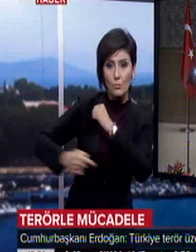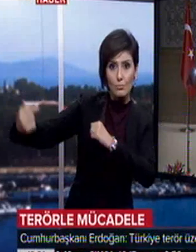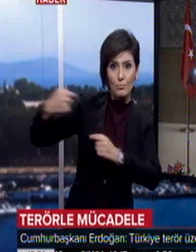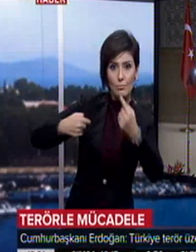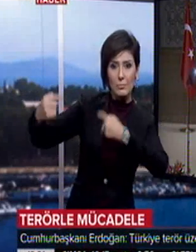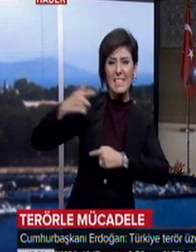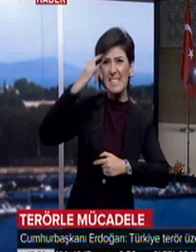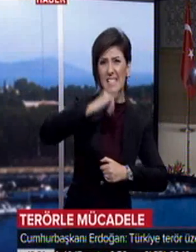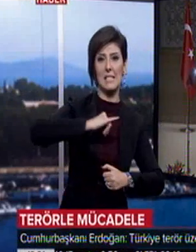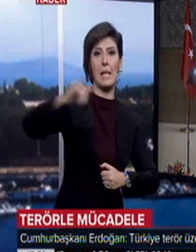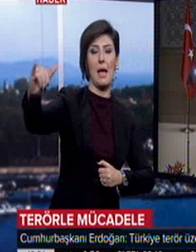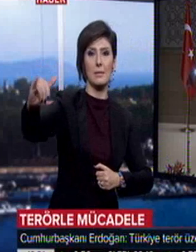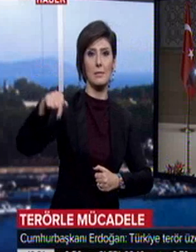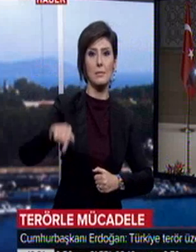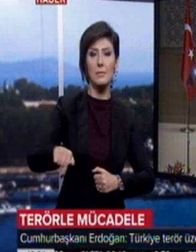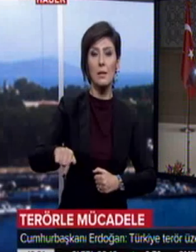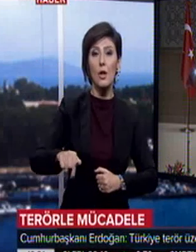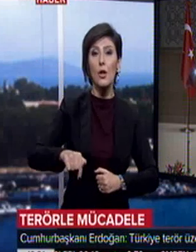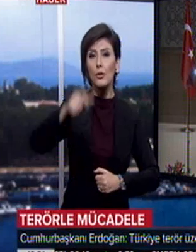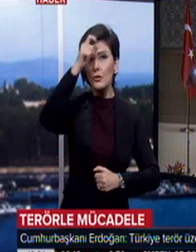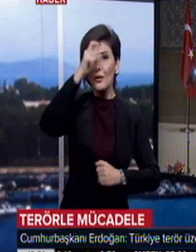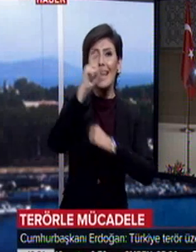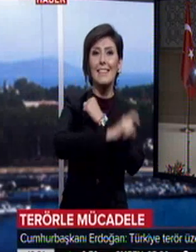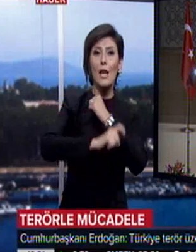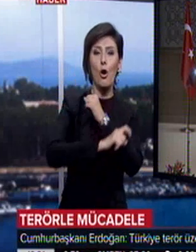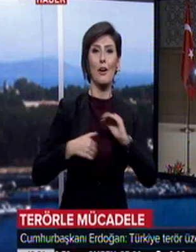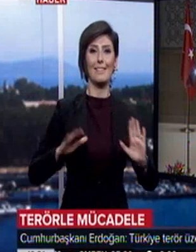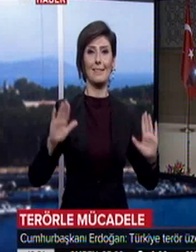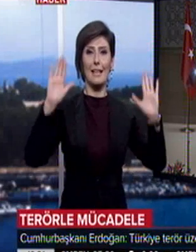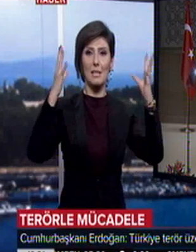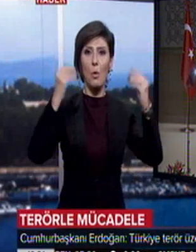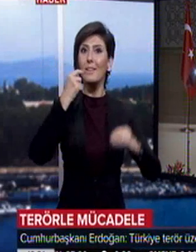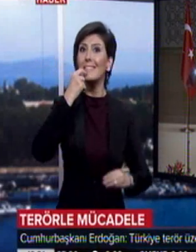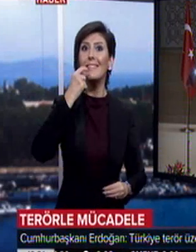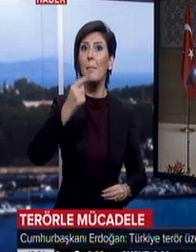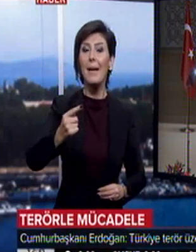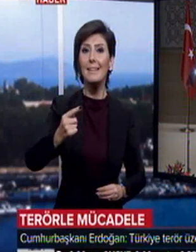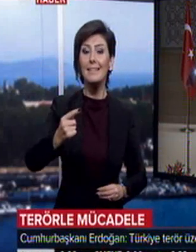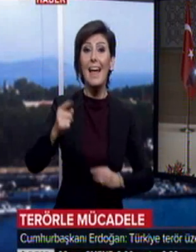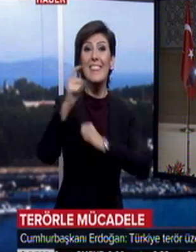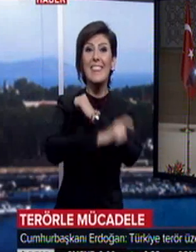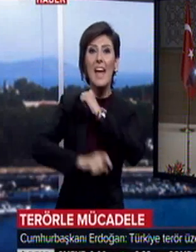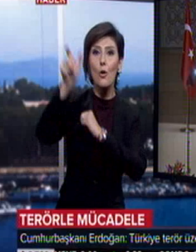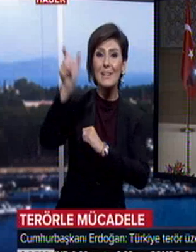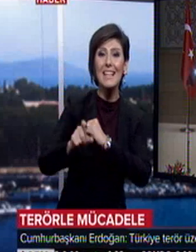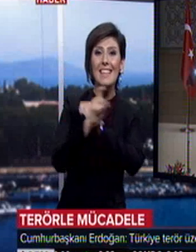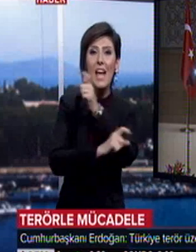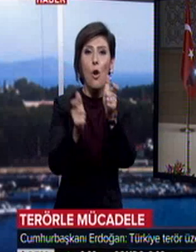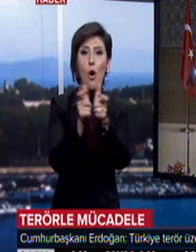teröre teslim oldu demek teröristle terör örgütleriyle aynı safta